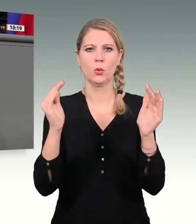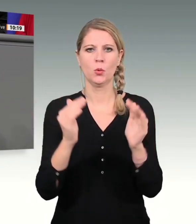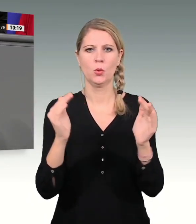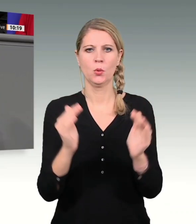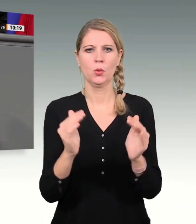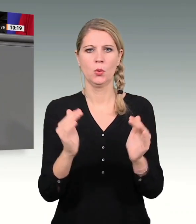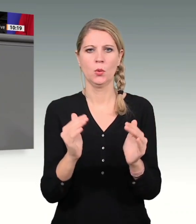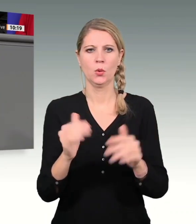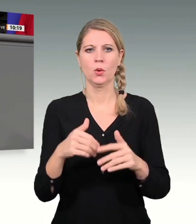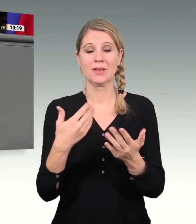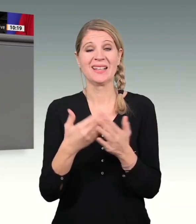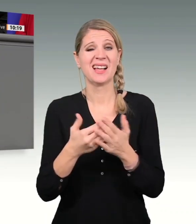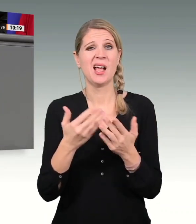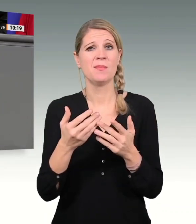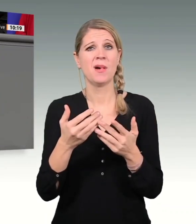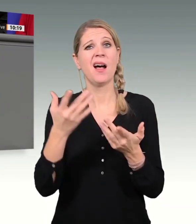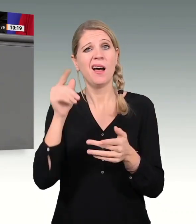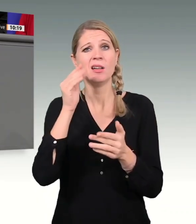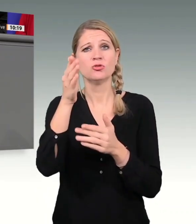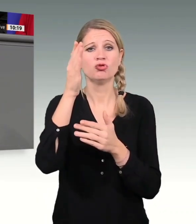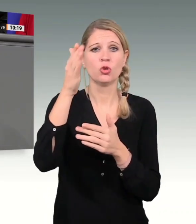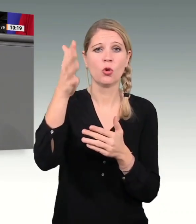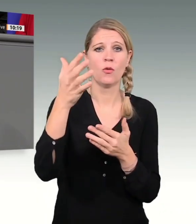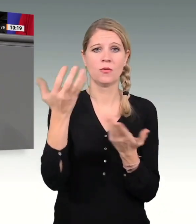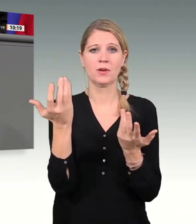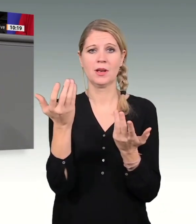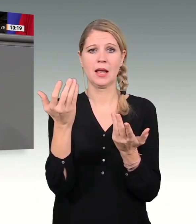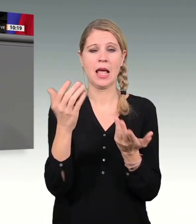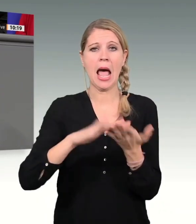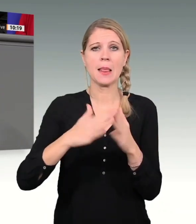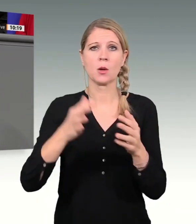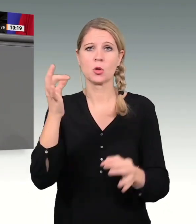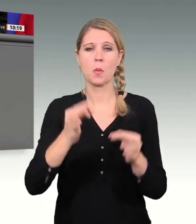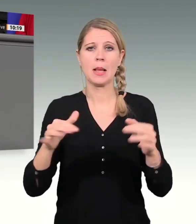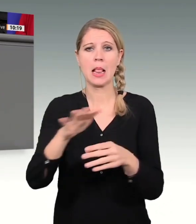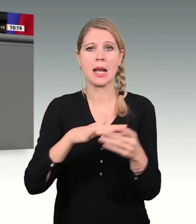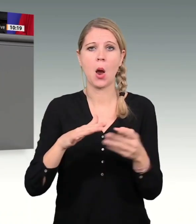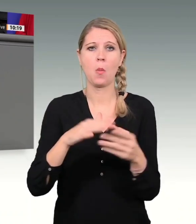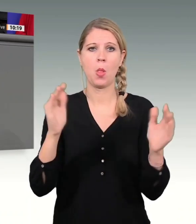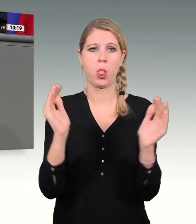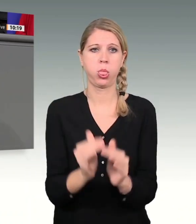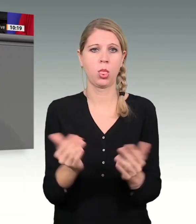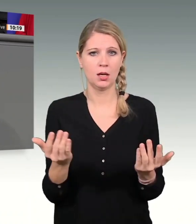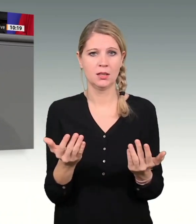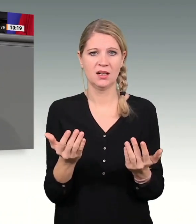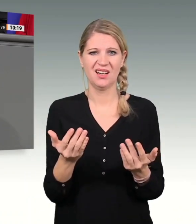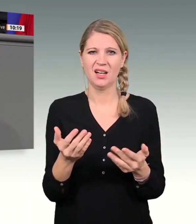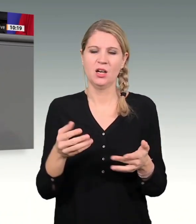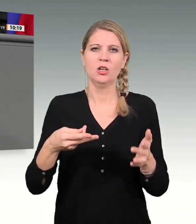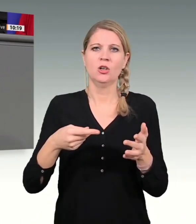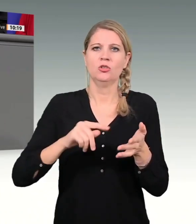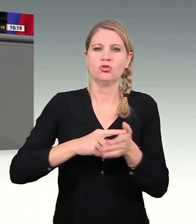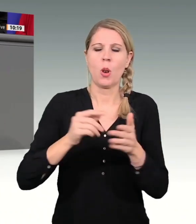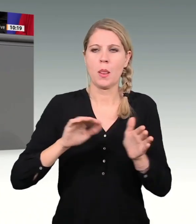besteht. Deshalb abschließend. Auf Schuldenbergen kann man keine Zukunft bauen. Diese bilden eben